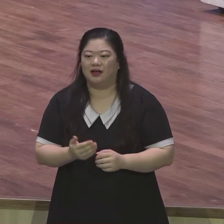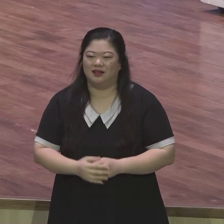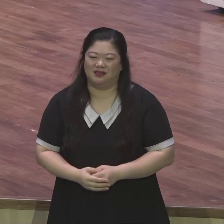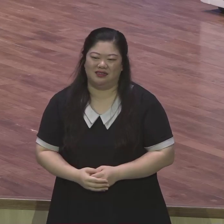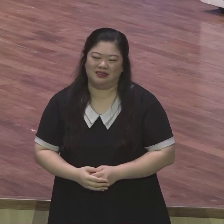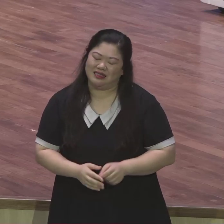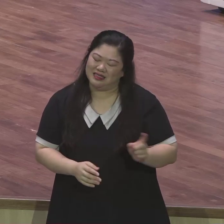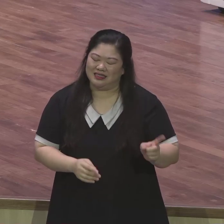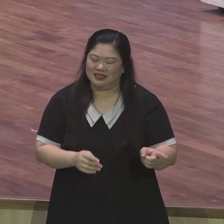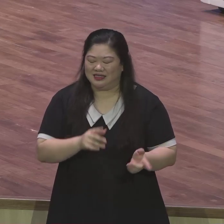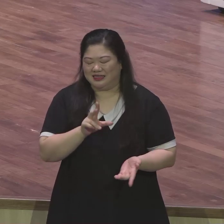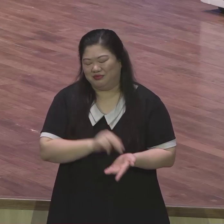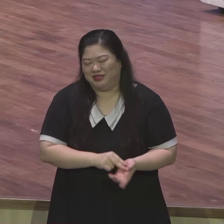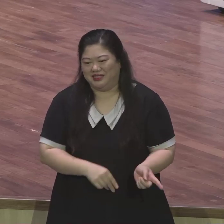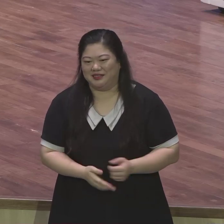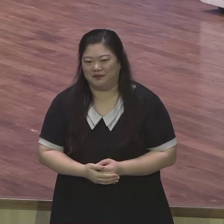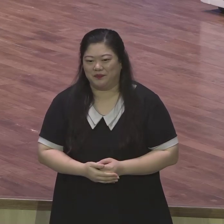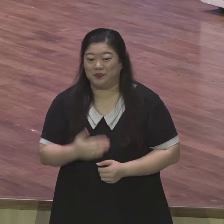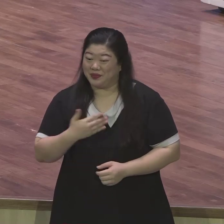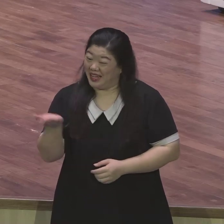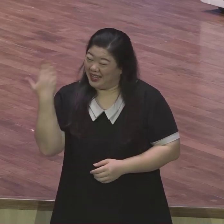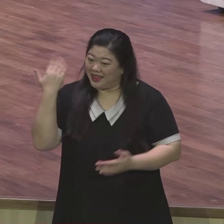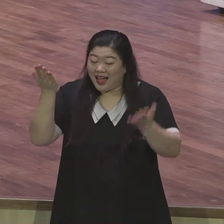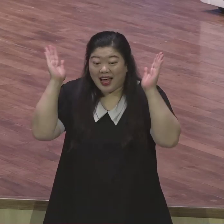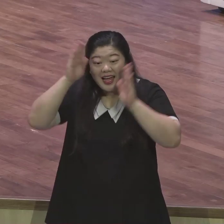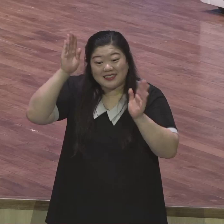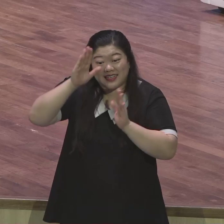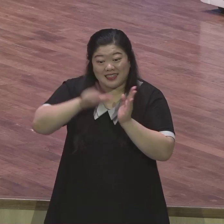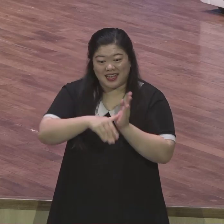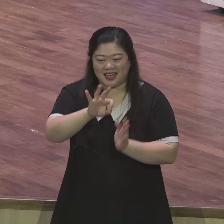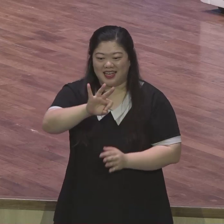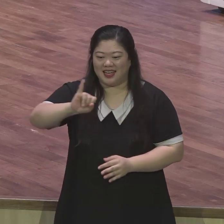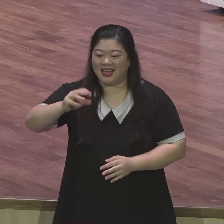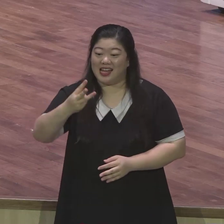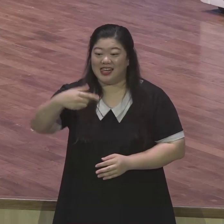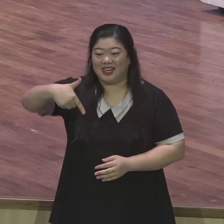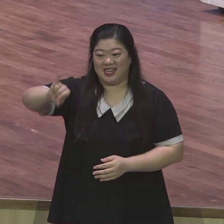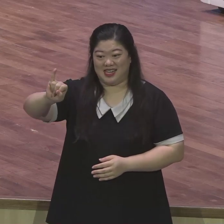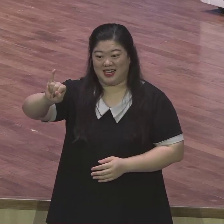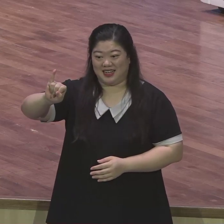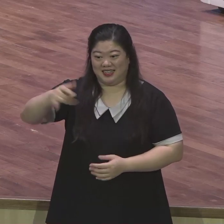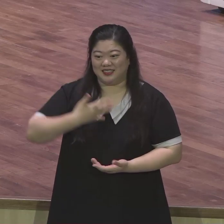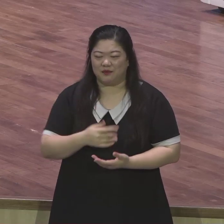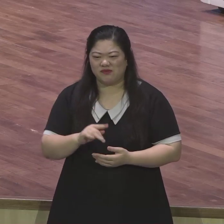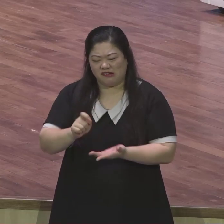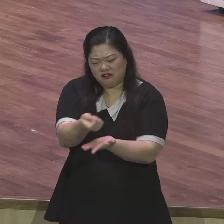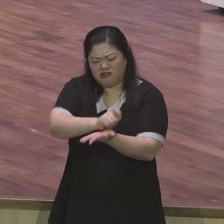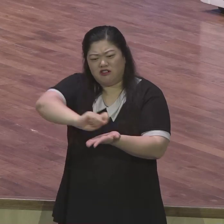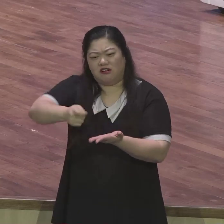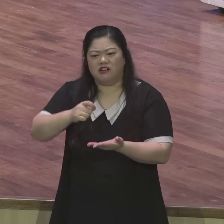겁니다 그때 당시에 글씨를 저도 알아보지 못할 글씨로 일기를 막 떼어서 쓰고 있을 때였습니다